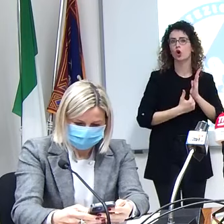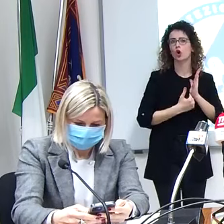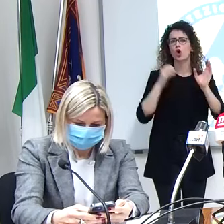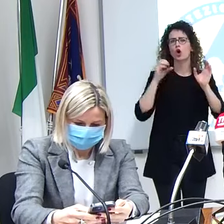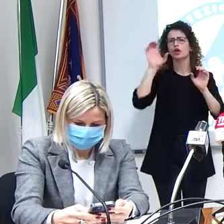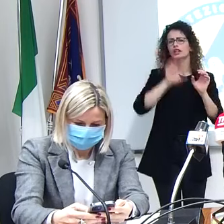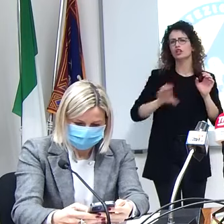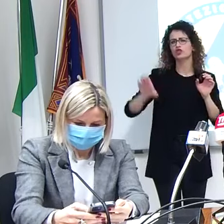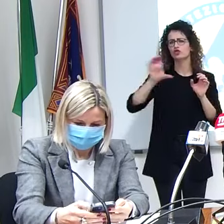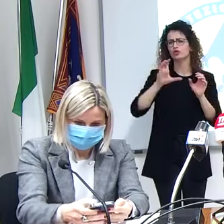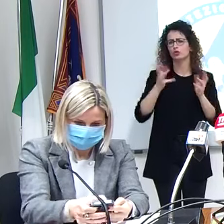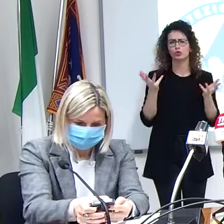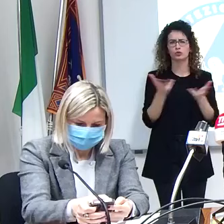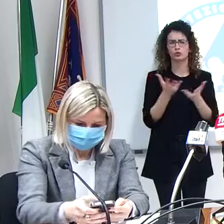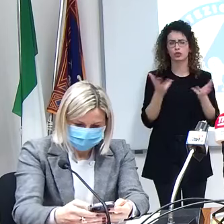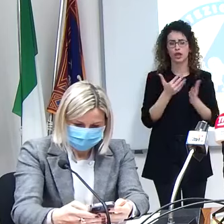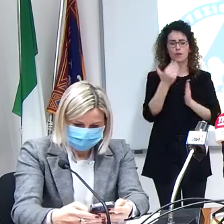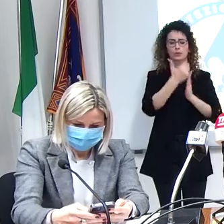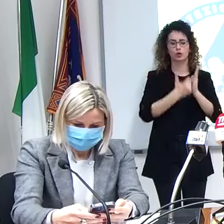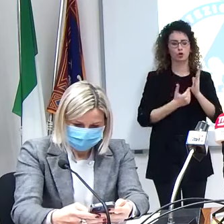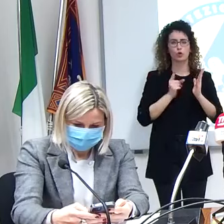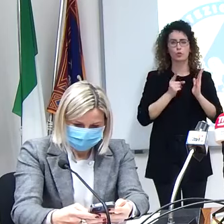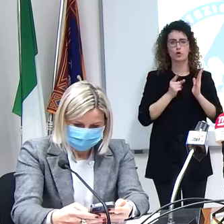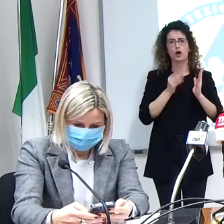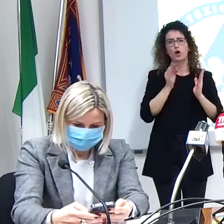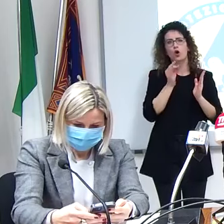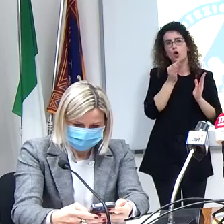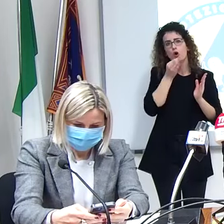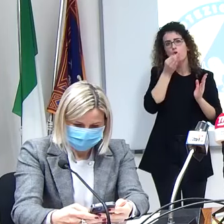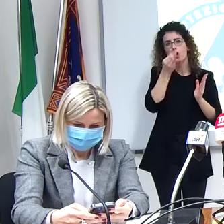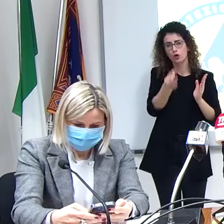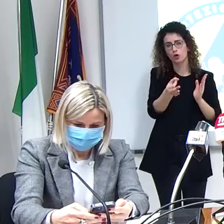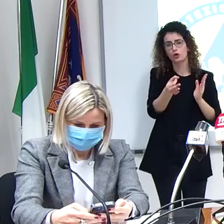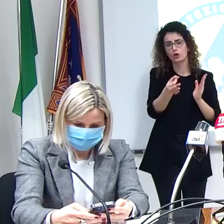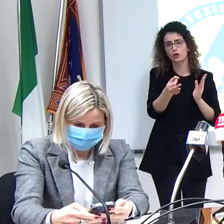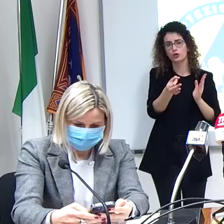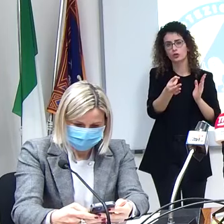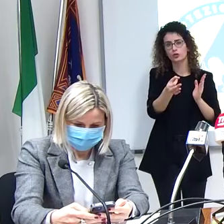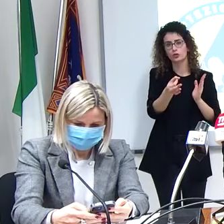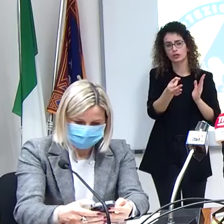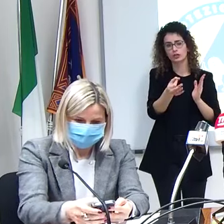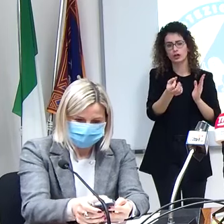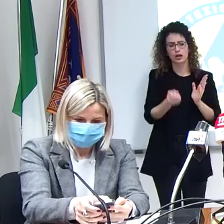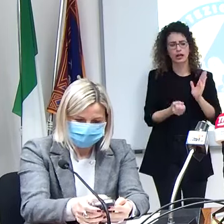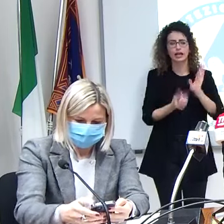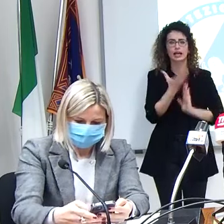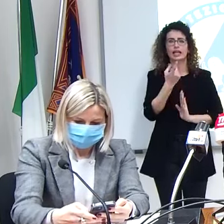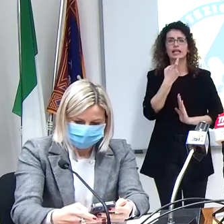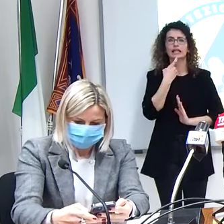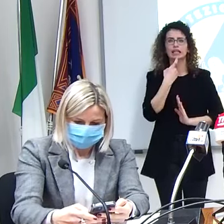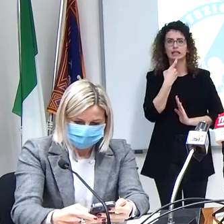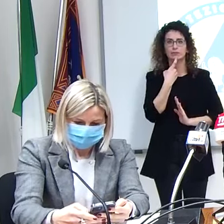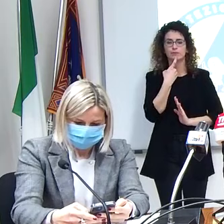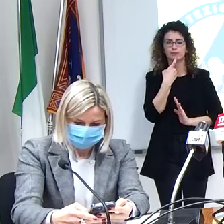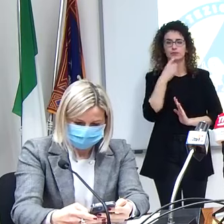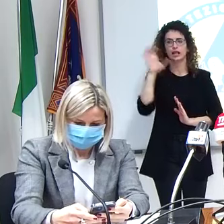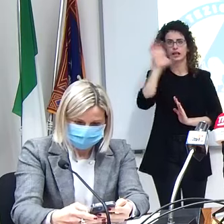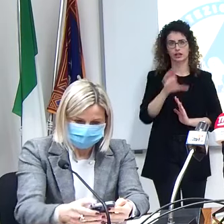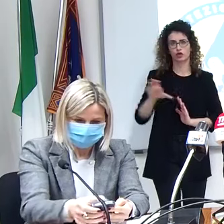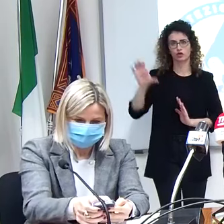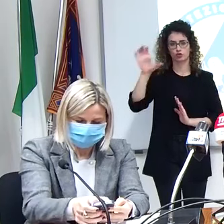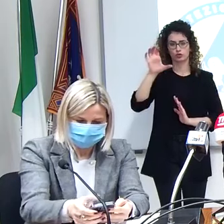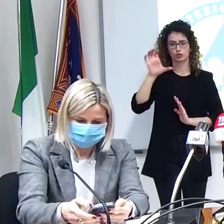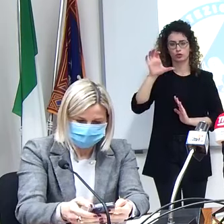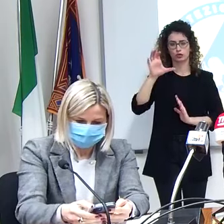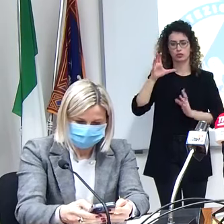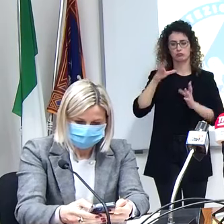un protocollo è un suggerimento che viene fatto da chi la regione si avvale degli